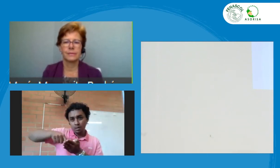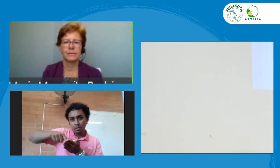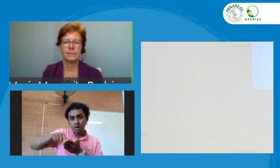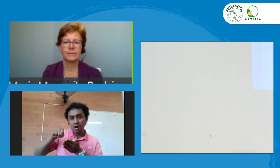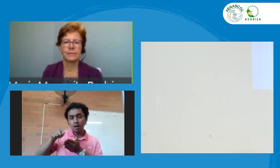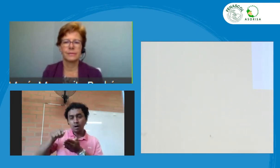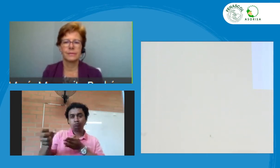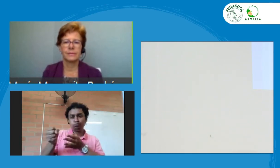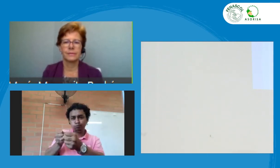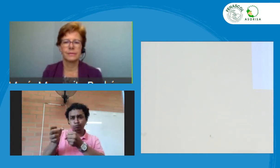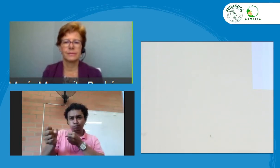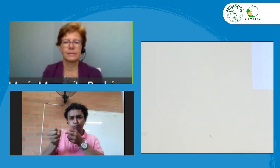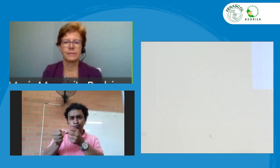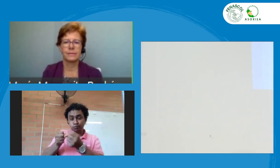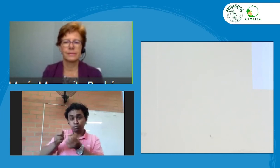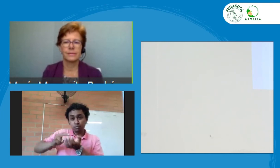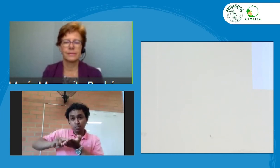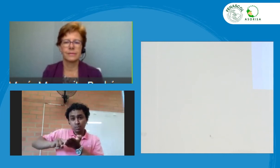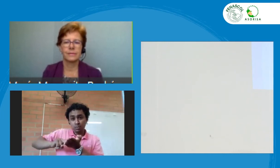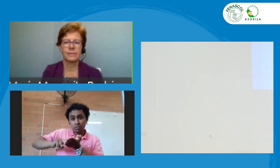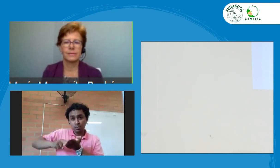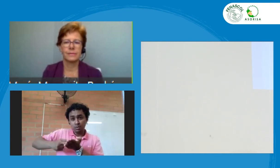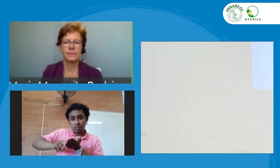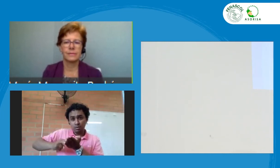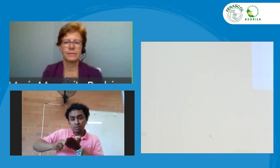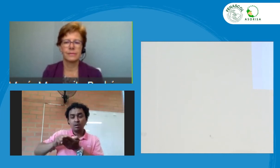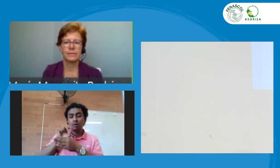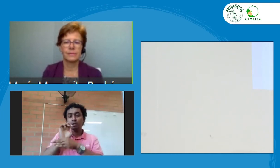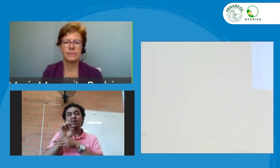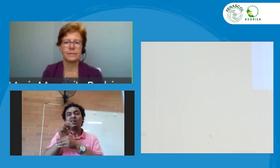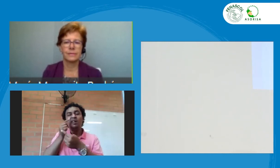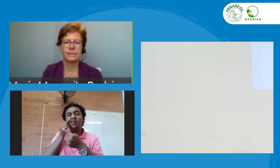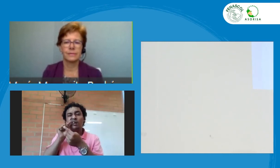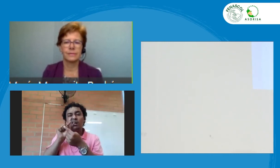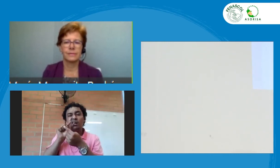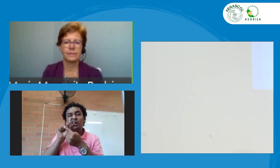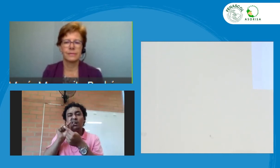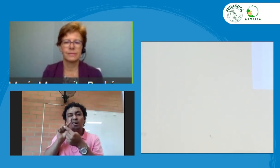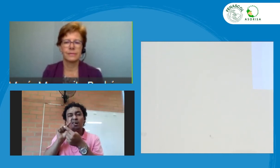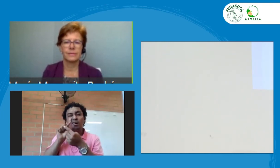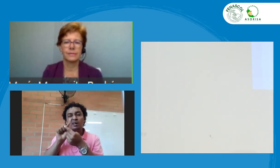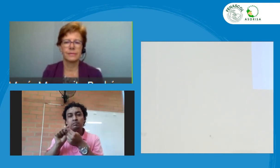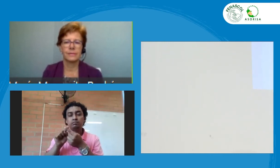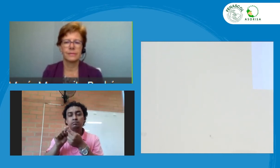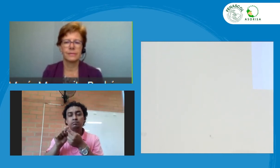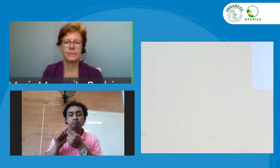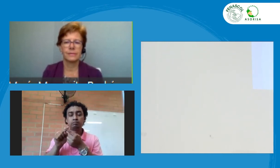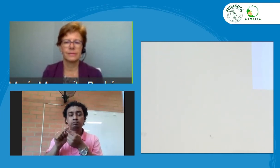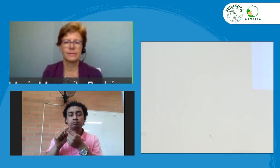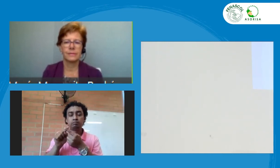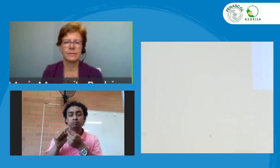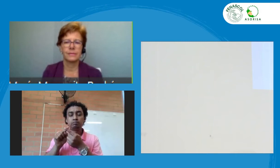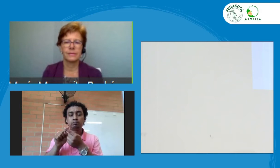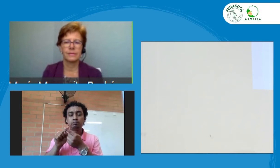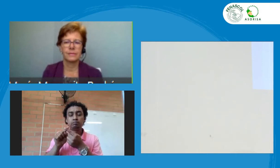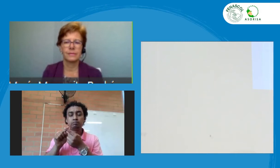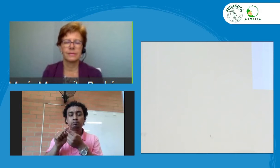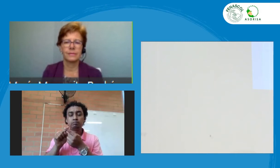sucede en las entidades cuando se contrata a los intérpretes de lengua de señas. Muchas veces las entidades